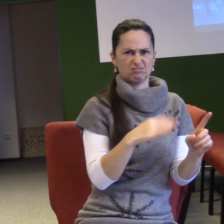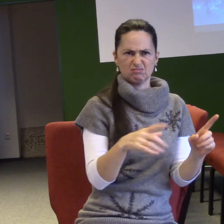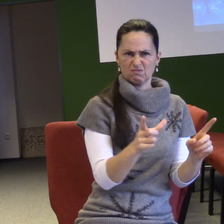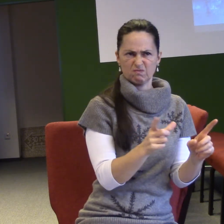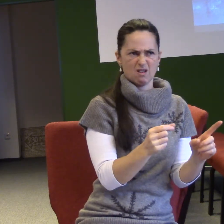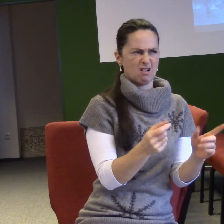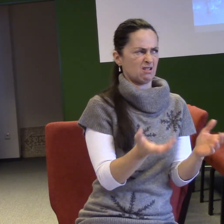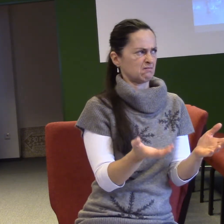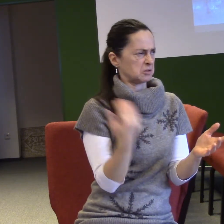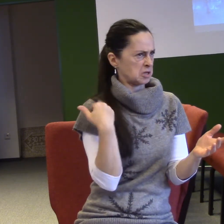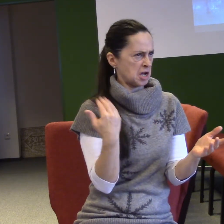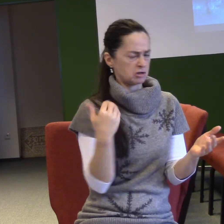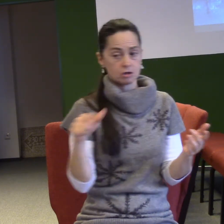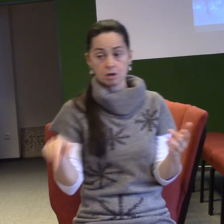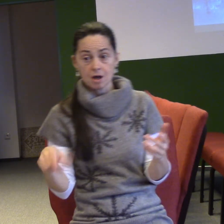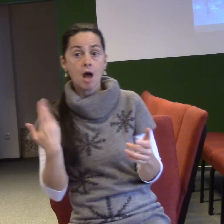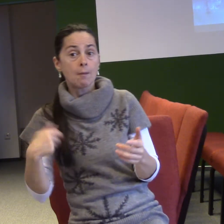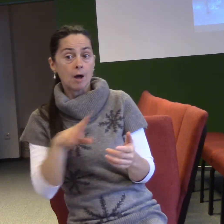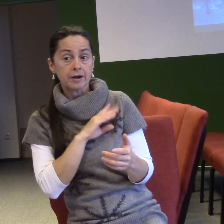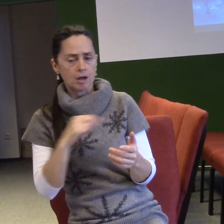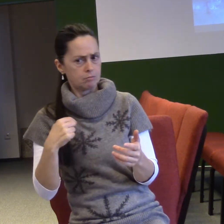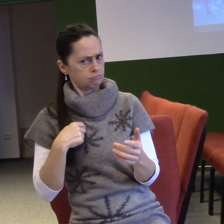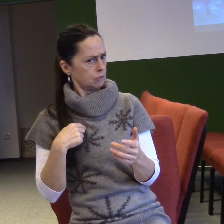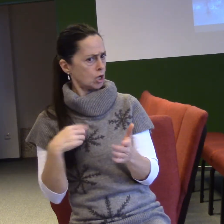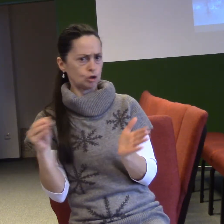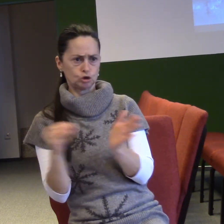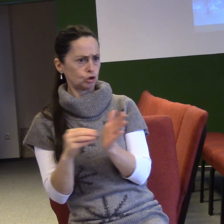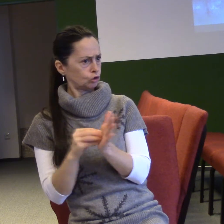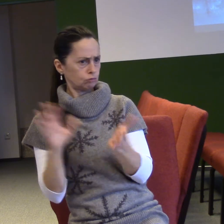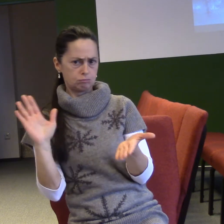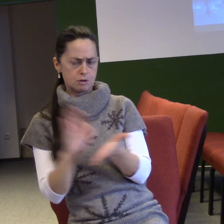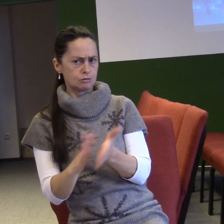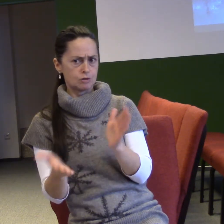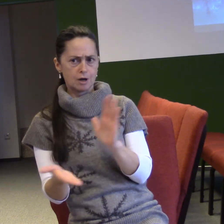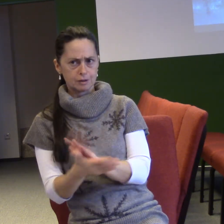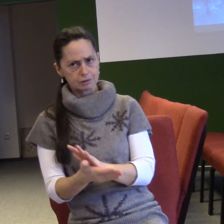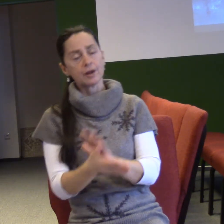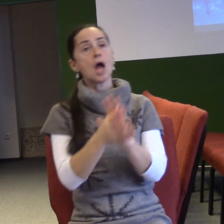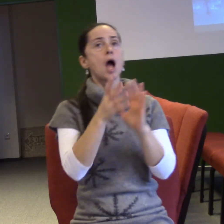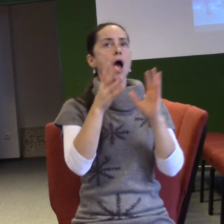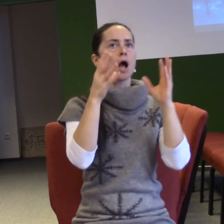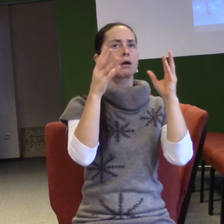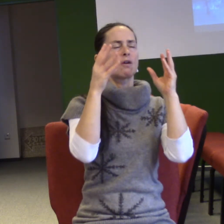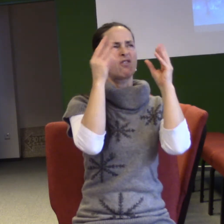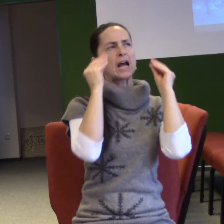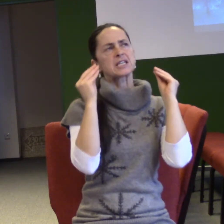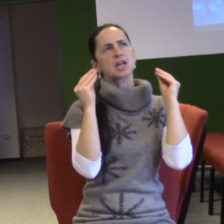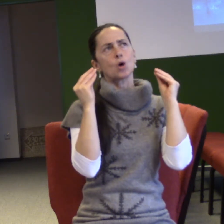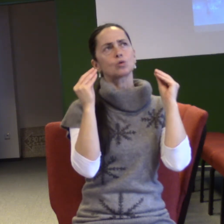vdaná. Když potom Ježíš odmluvil s farizej, tak mu říkali, sám se snarodil ve smilstvu.